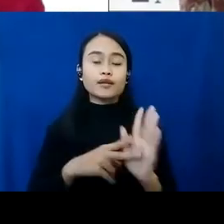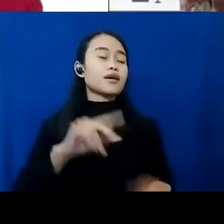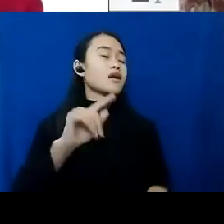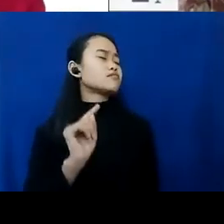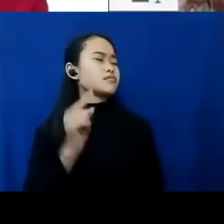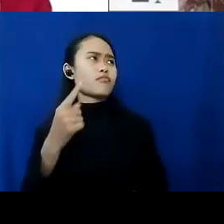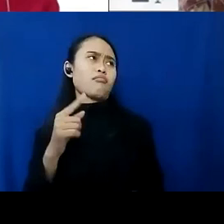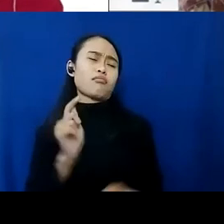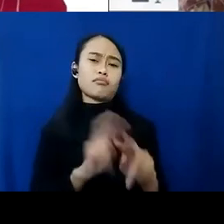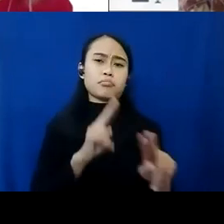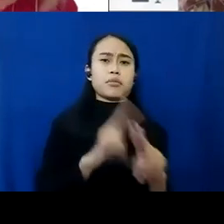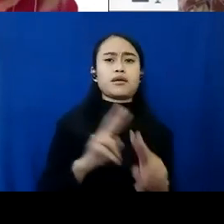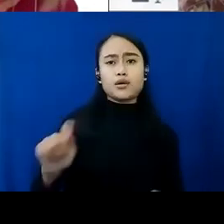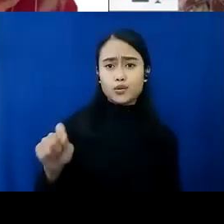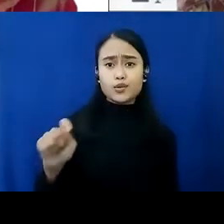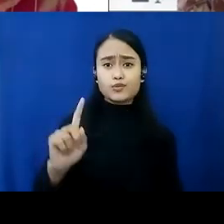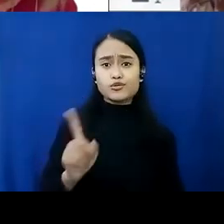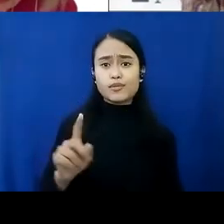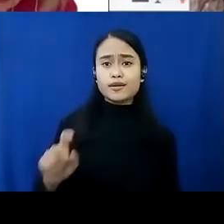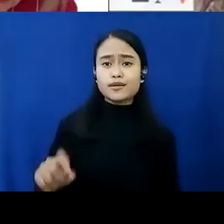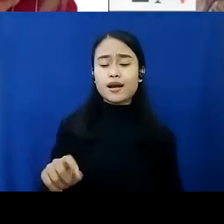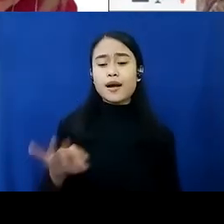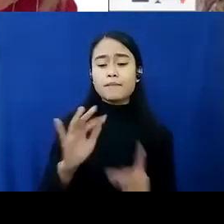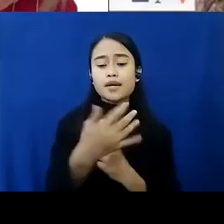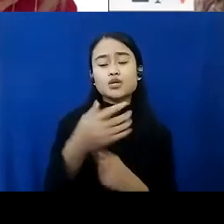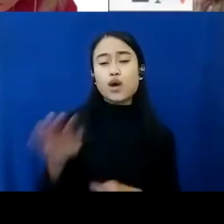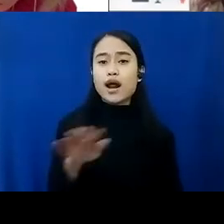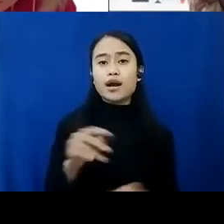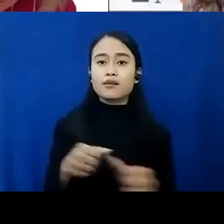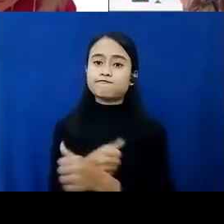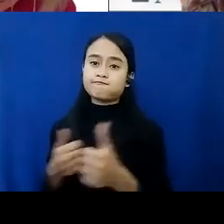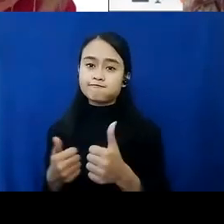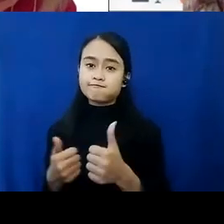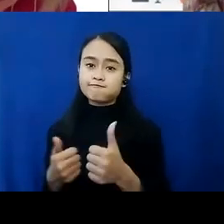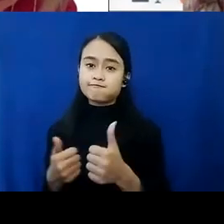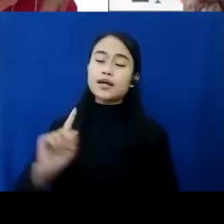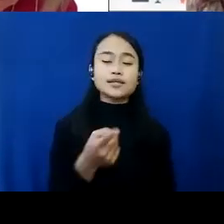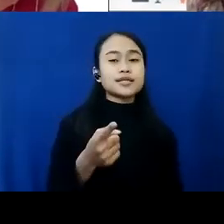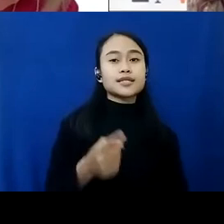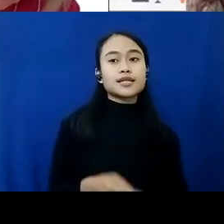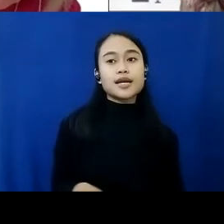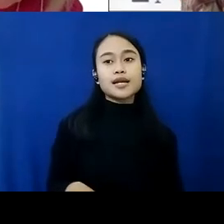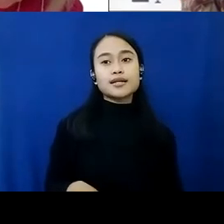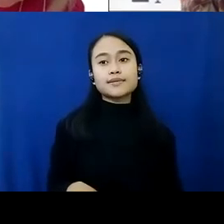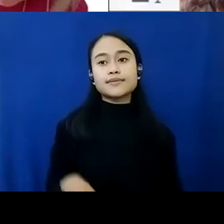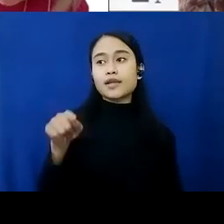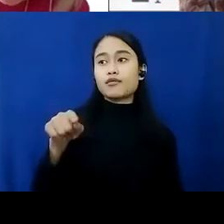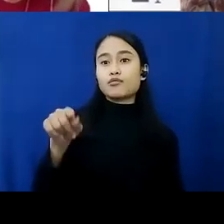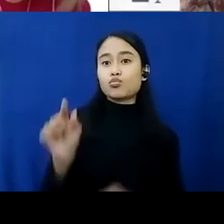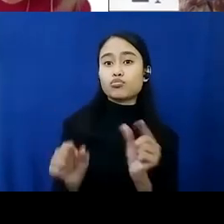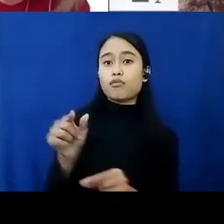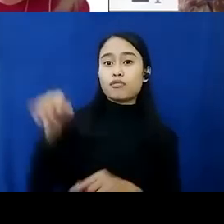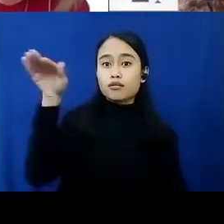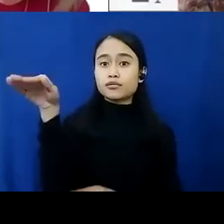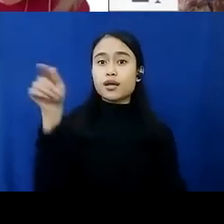supaya lebih bisa menjamin perlindungan anak-anak dari kekerasan, dan memastikan bahwa pelaku yang melakukan kejahatan itu